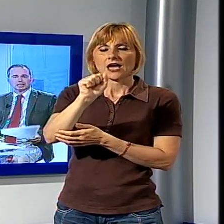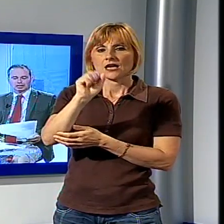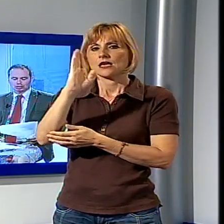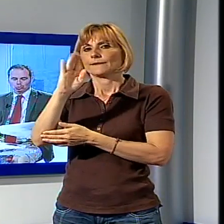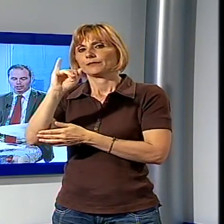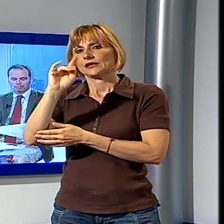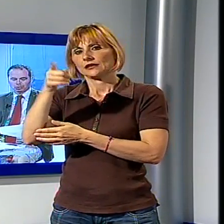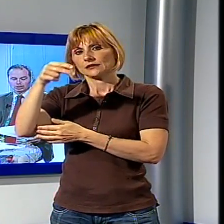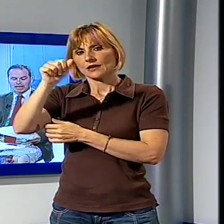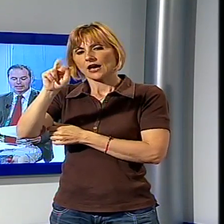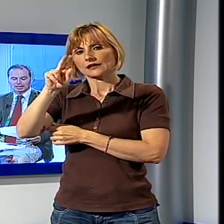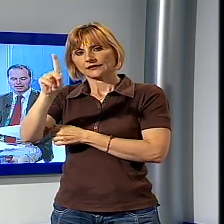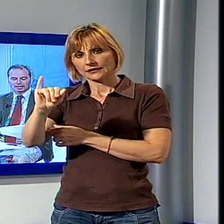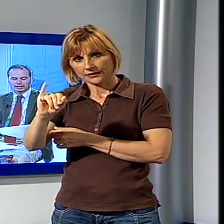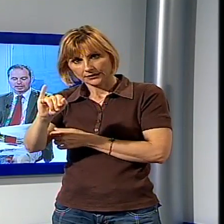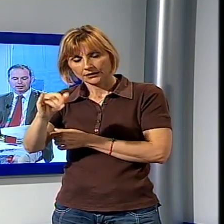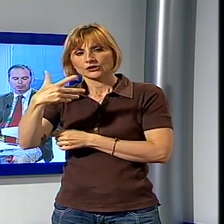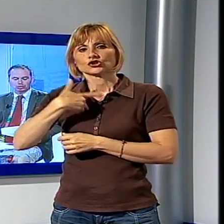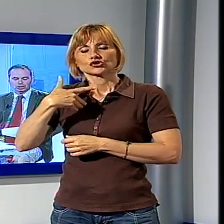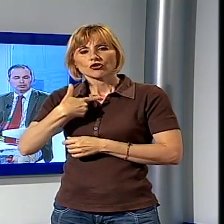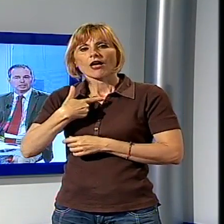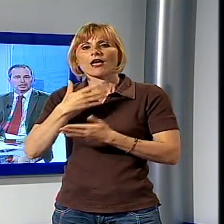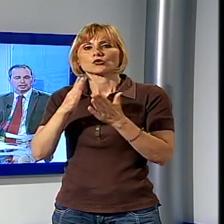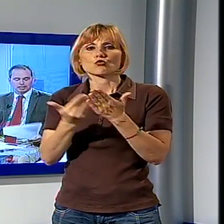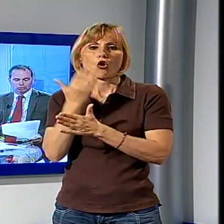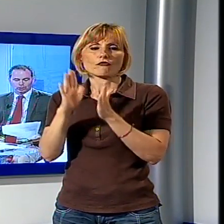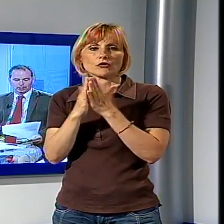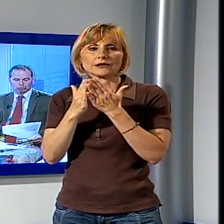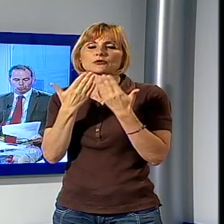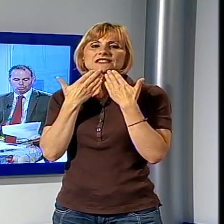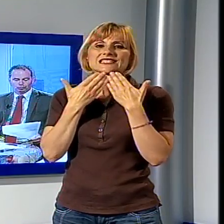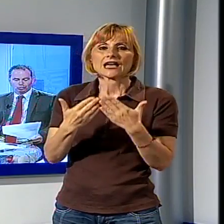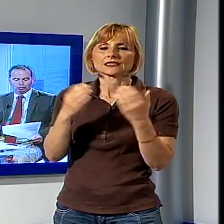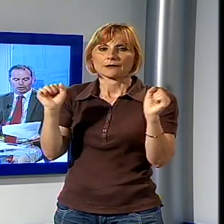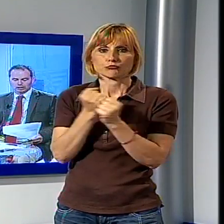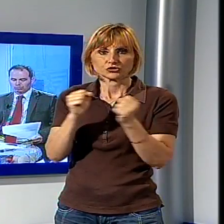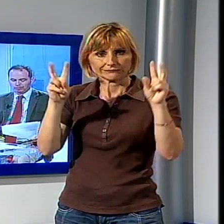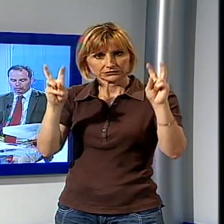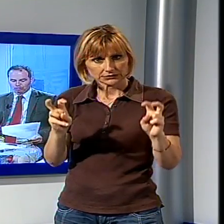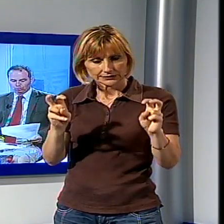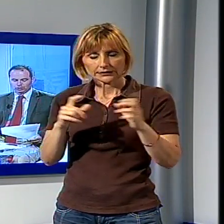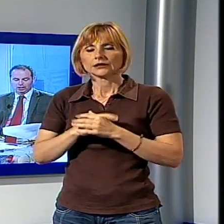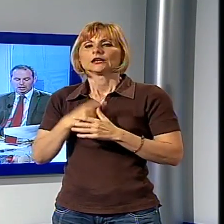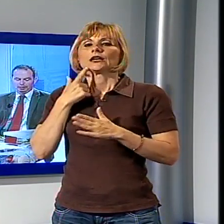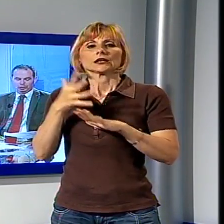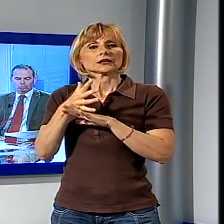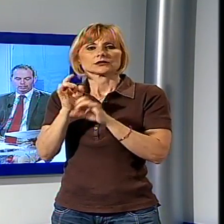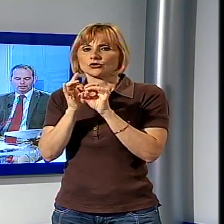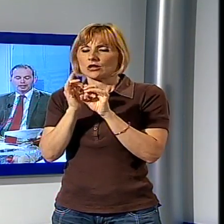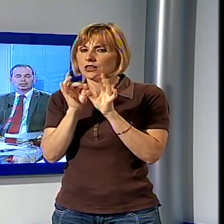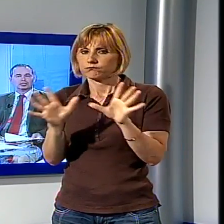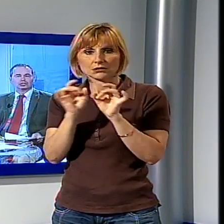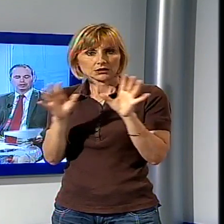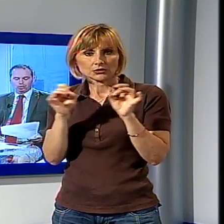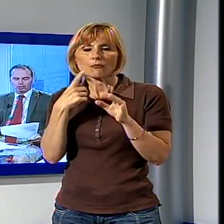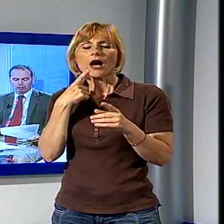che presenta il suo libro Santa degli Impossibili l'ingresso è gratuito fino ad esaurimento posti per gli ultimi